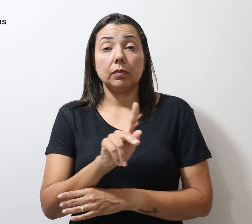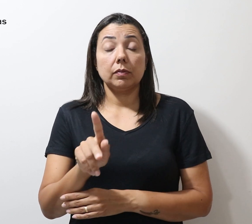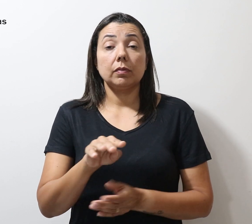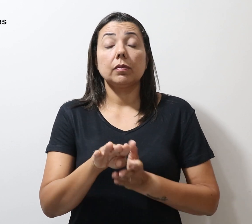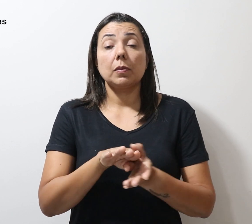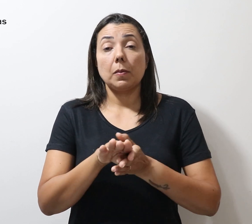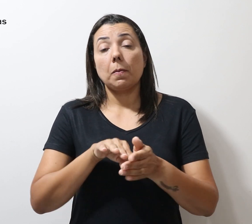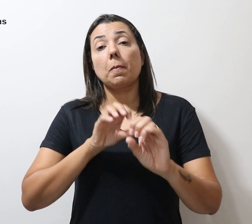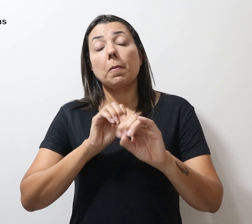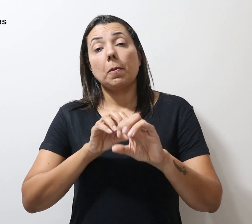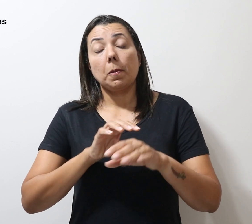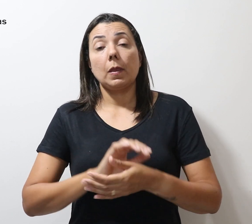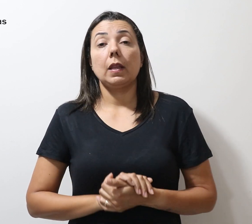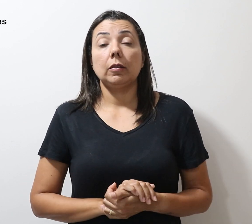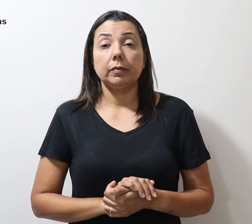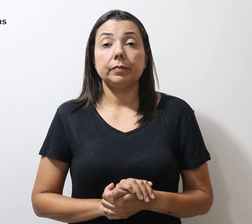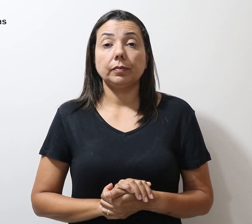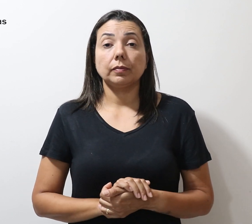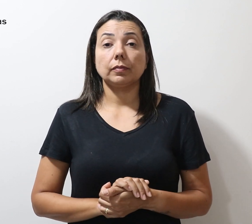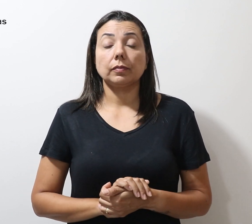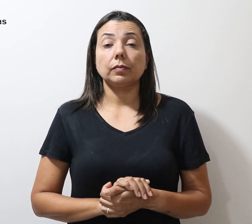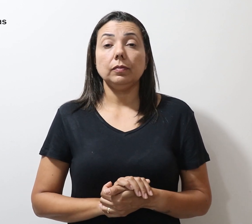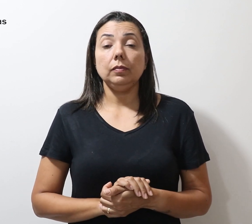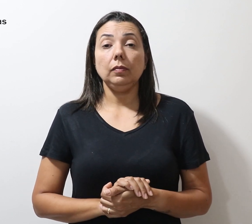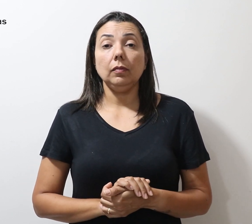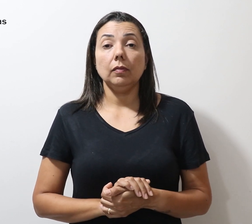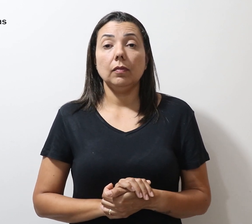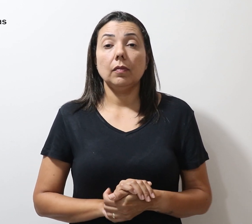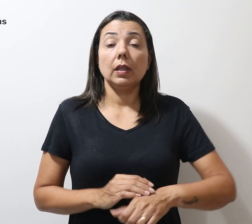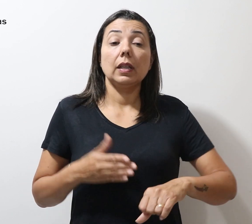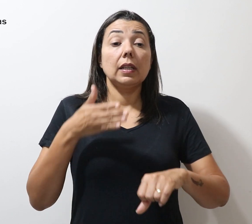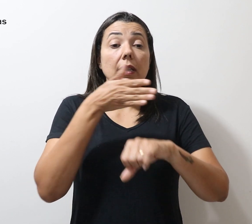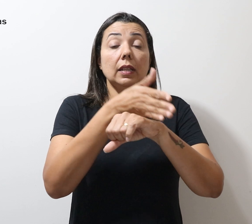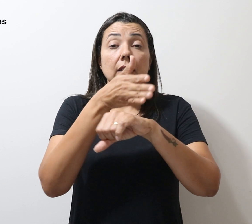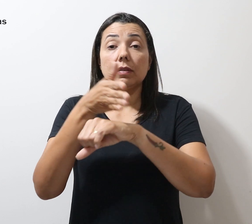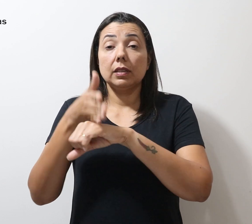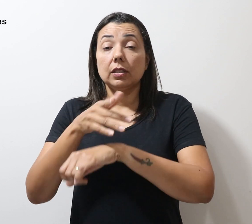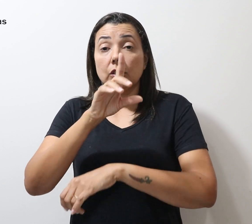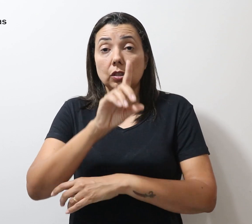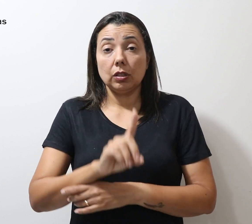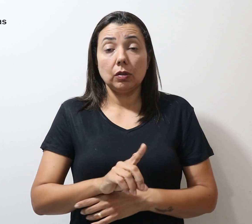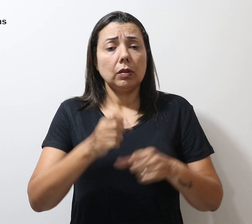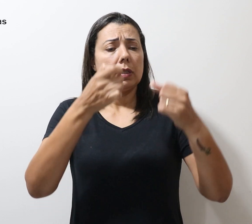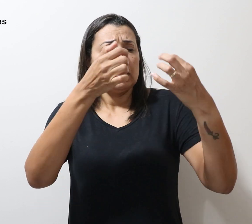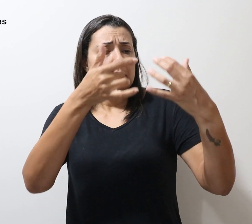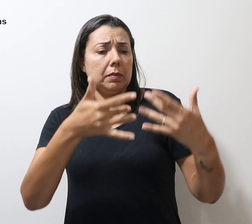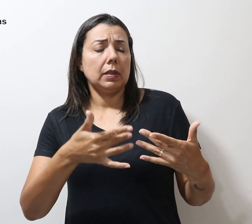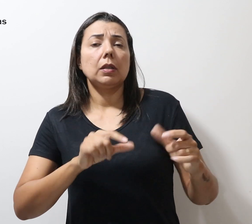orientadores educacionais. Nas visitas, diretores explicam que, caso